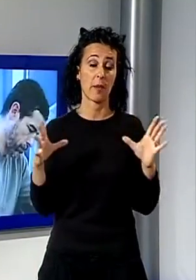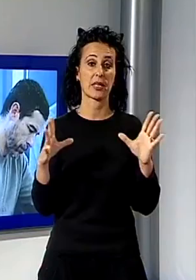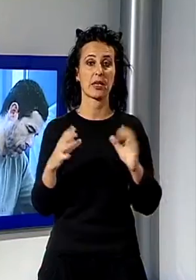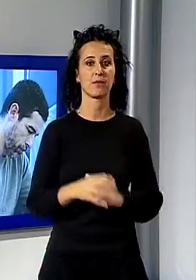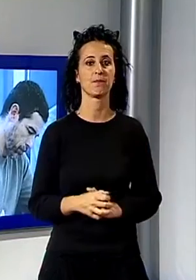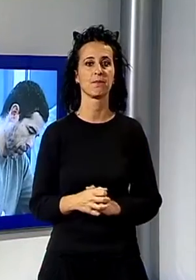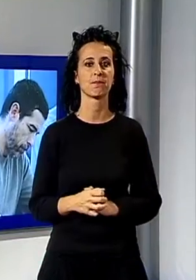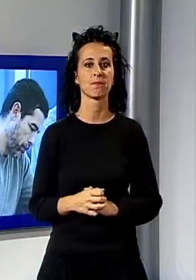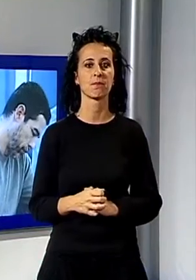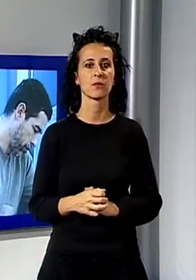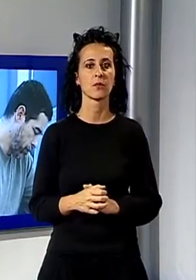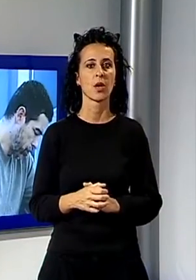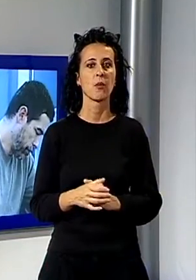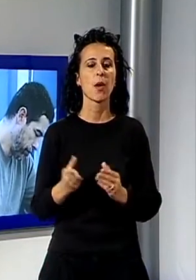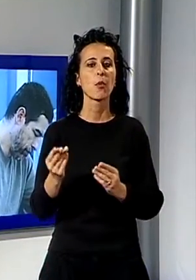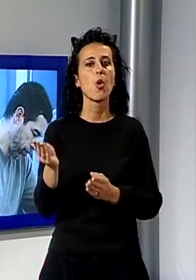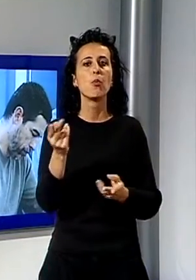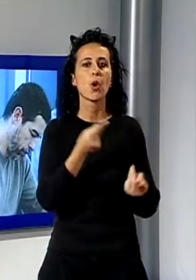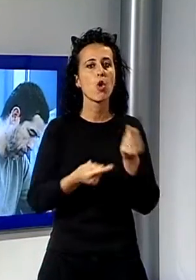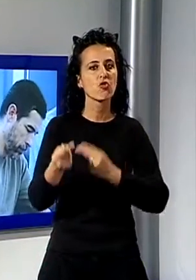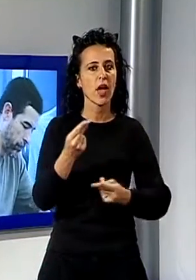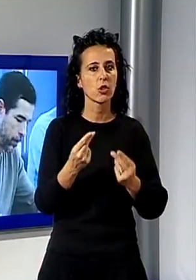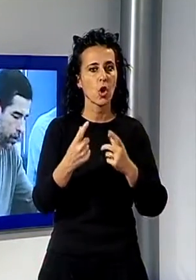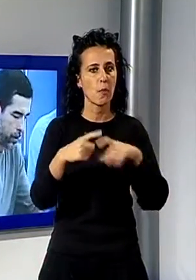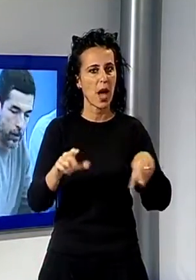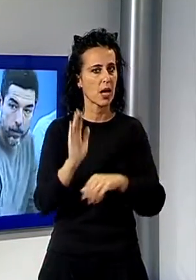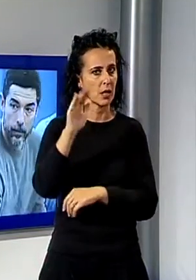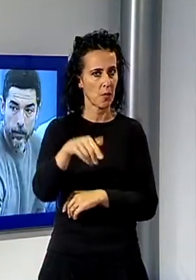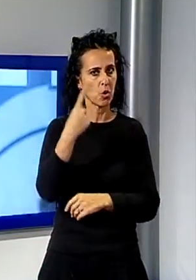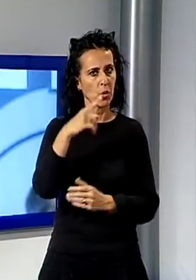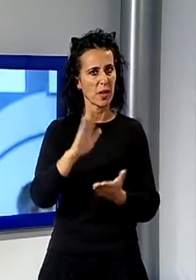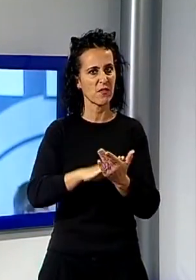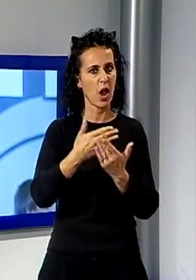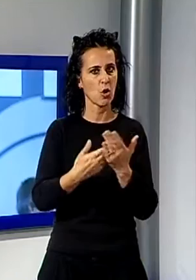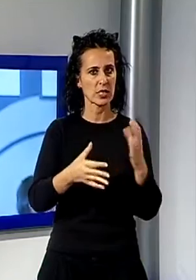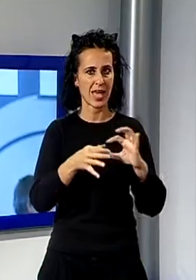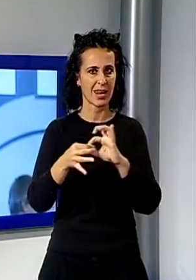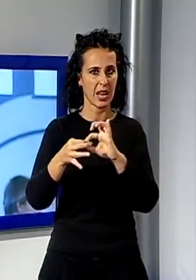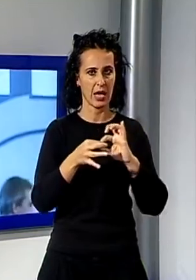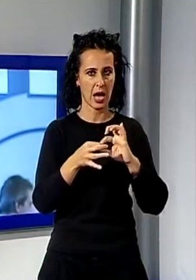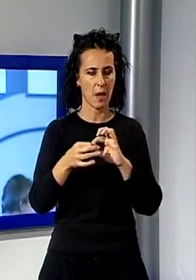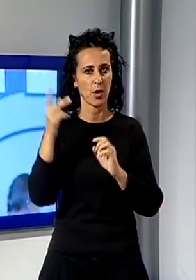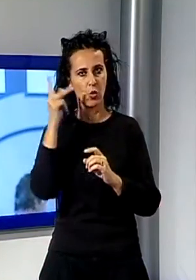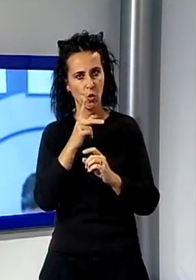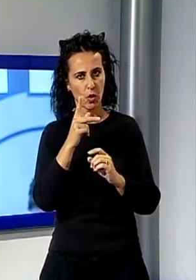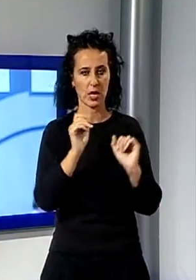Nell'ambito del progetto della Fondazione Banca del Monte, che vuole valorizzare il legame della città di Lucca con il mondo del cinema,